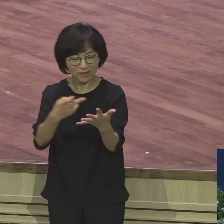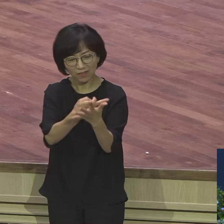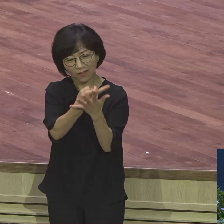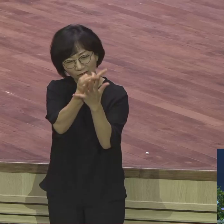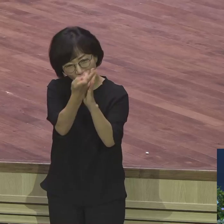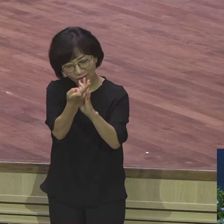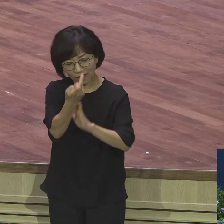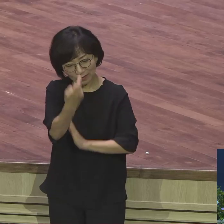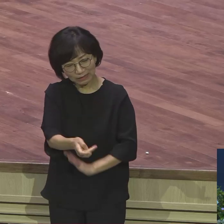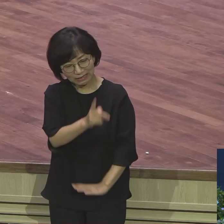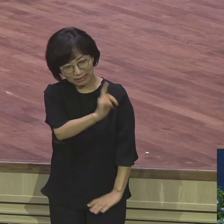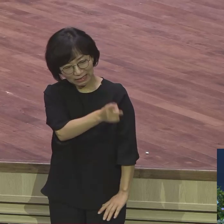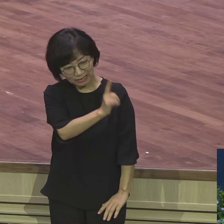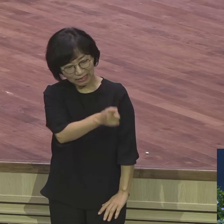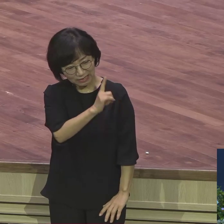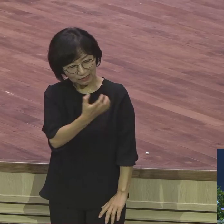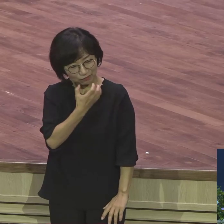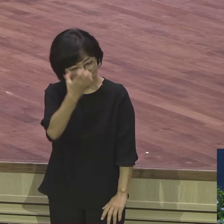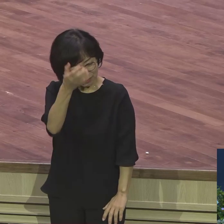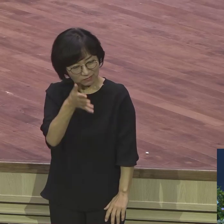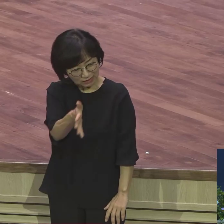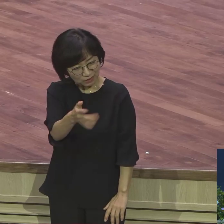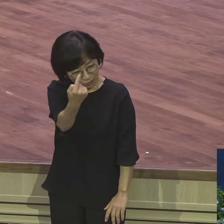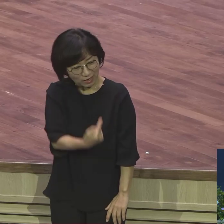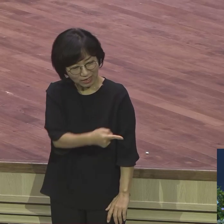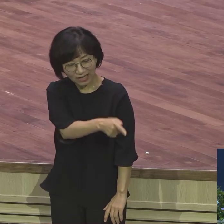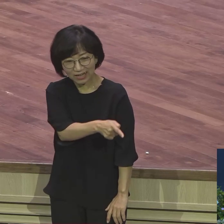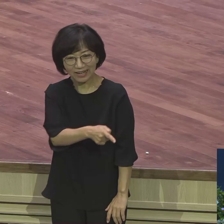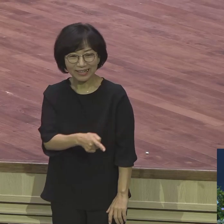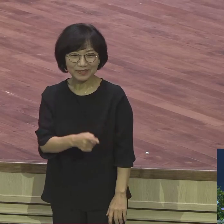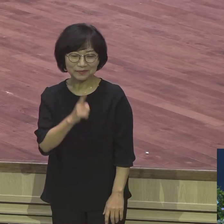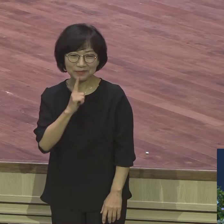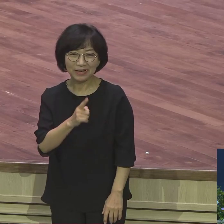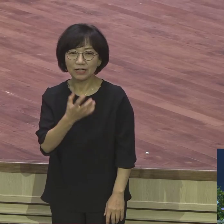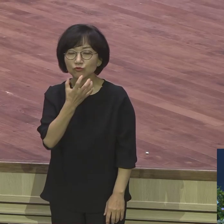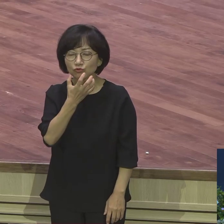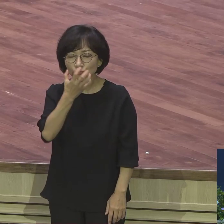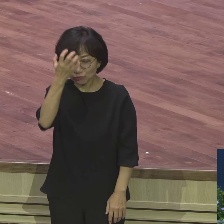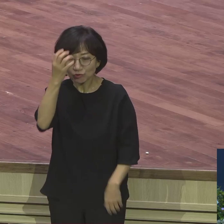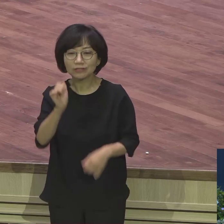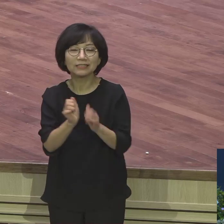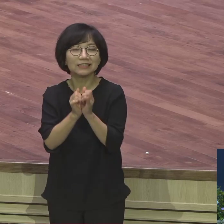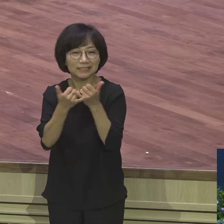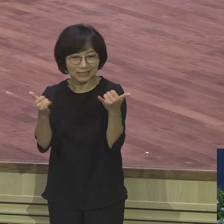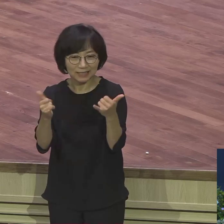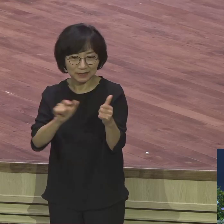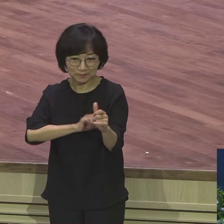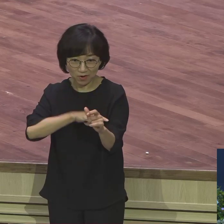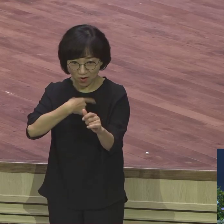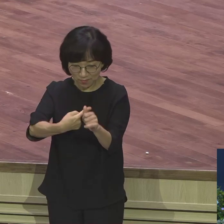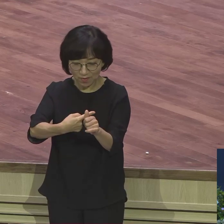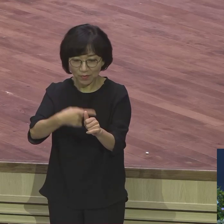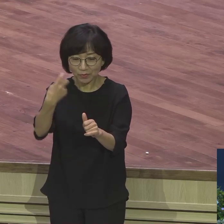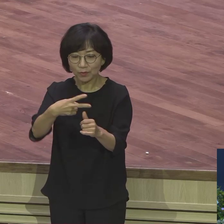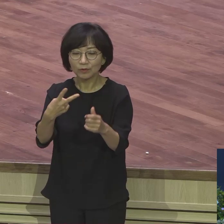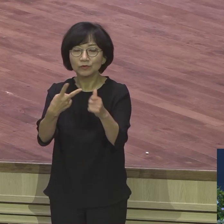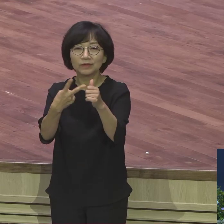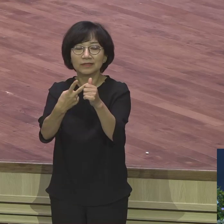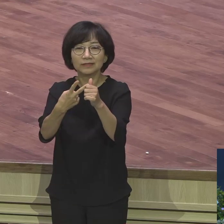자가 온다. 꿈꾸는 자 그래서요. 꿈꾸는 자가 별명이에요. 별명. 그리고 다른 하나는 또 오늘 본문이 나오지요.